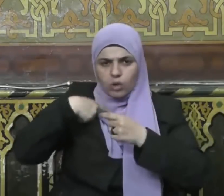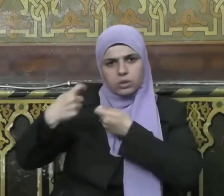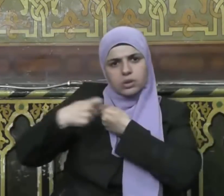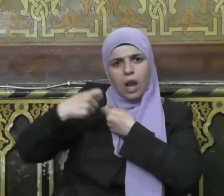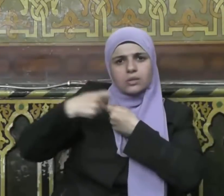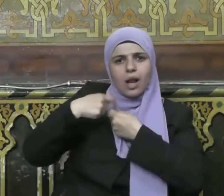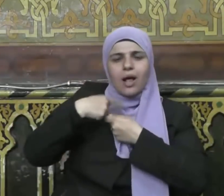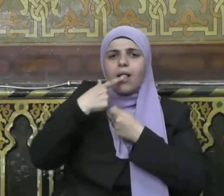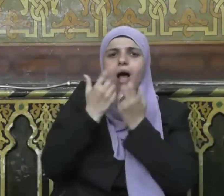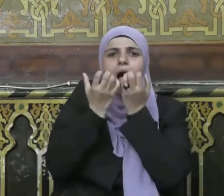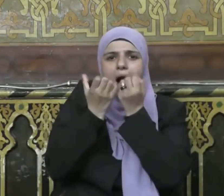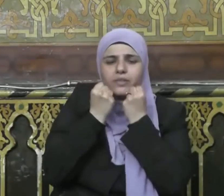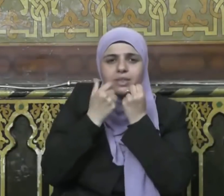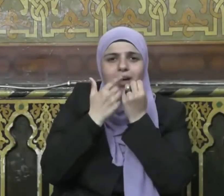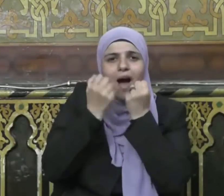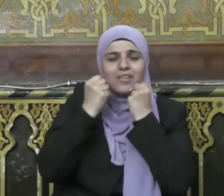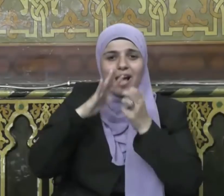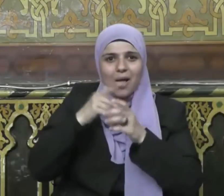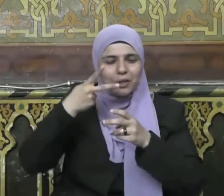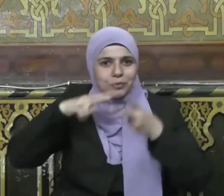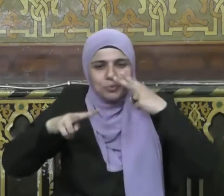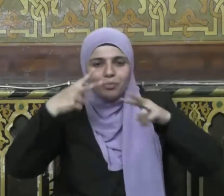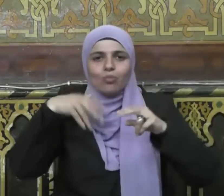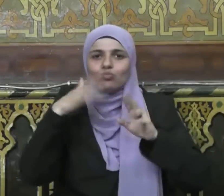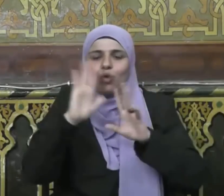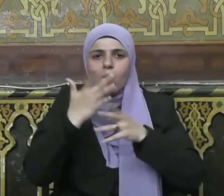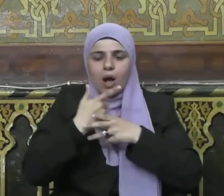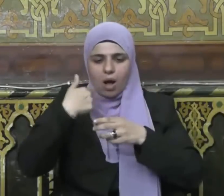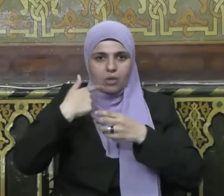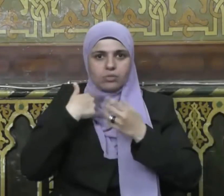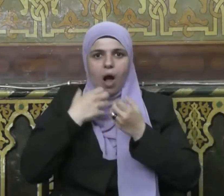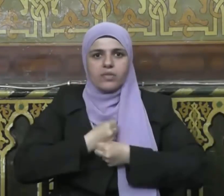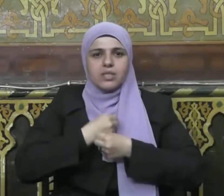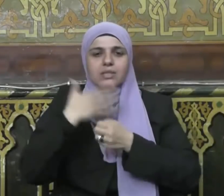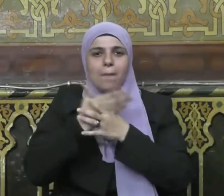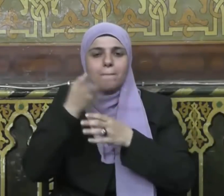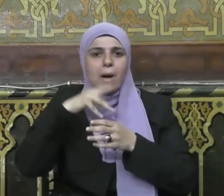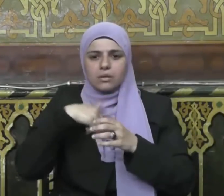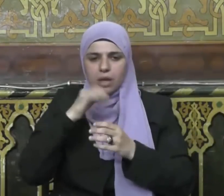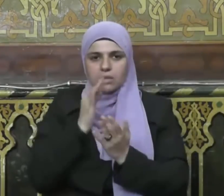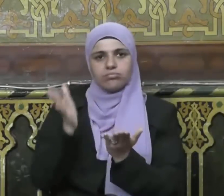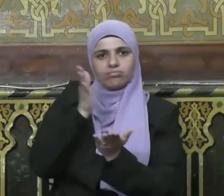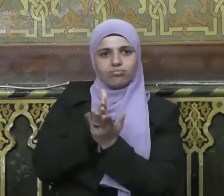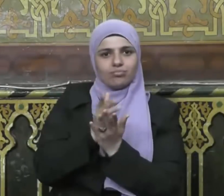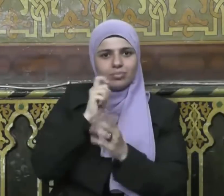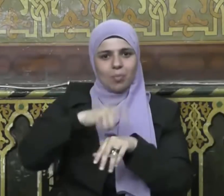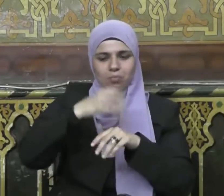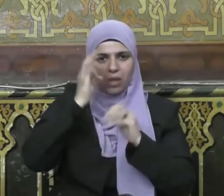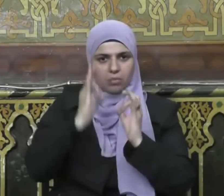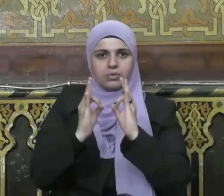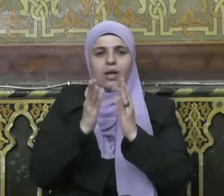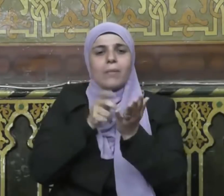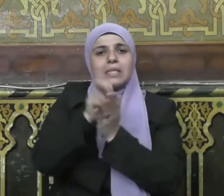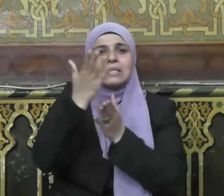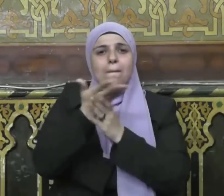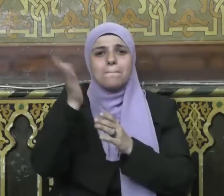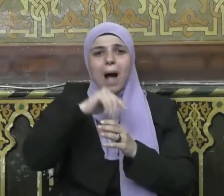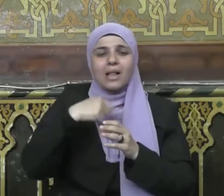حقا على الله تعالى أن يعتقه من النار إن الصائم الحق الذي ينتفع بأجر الصوم